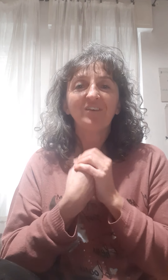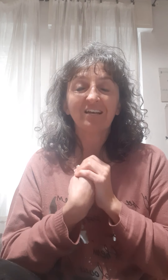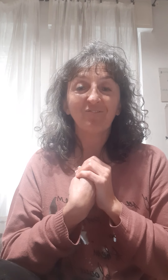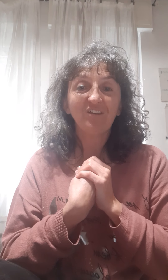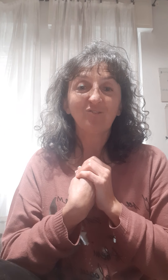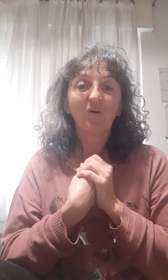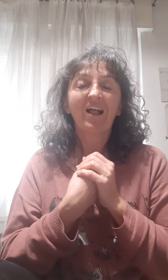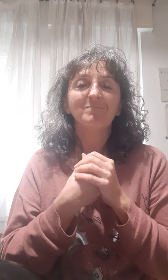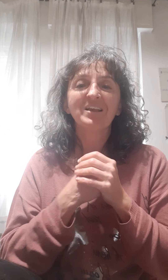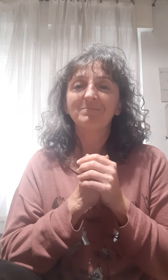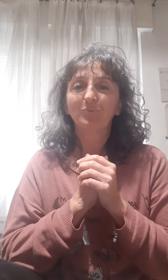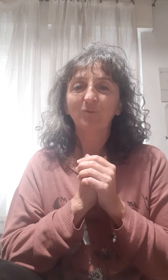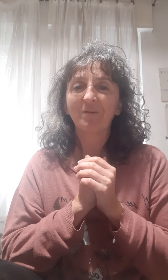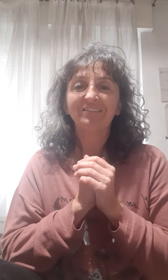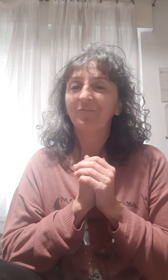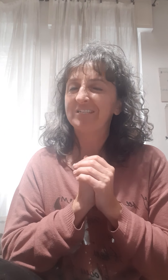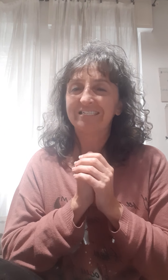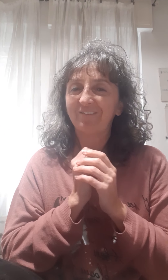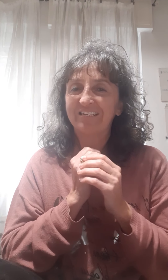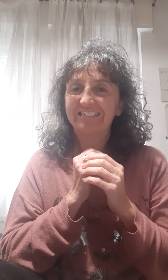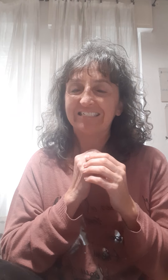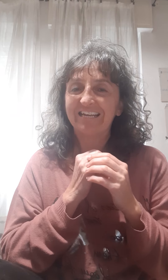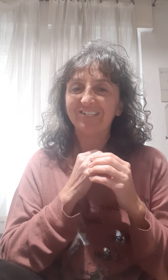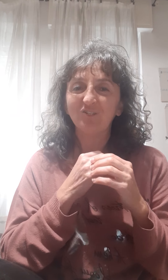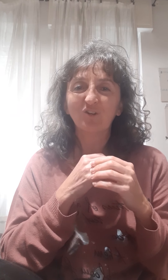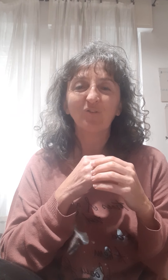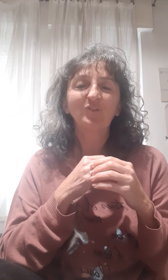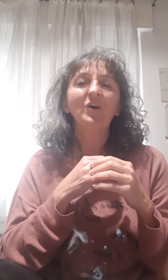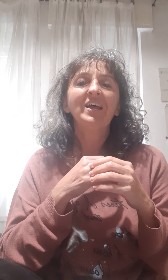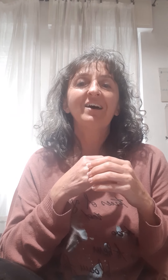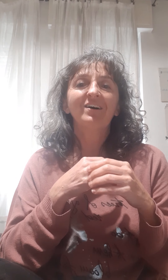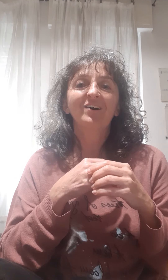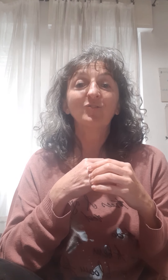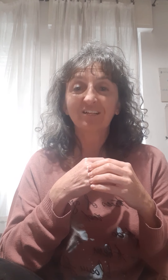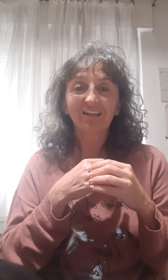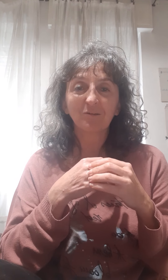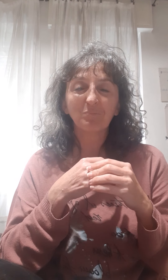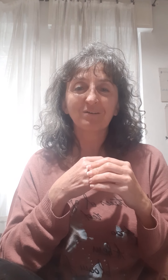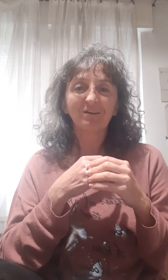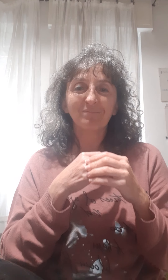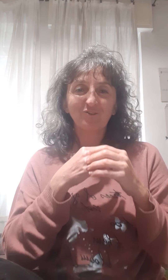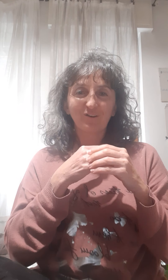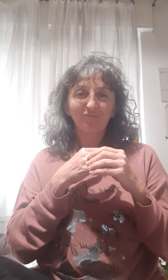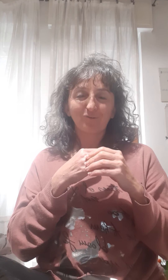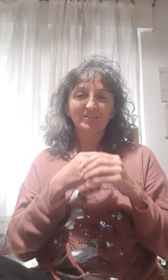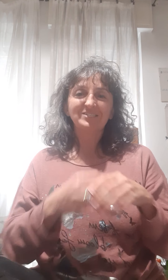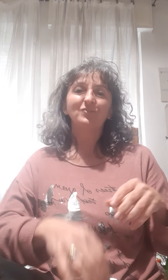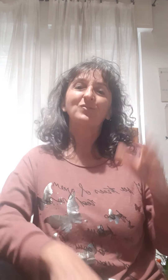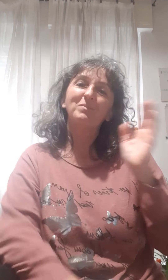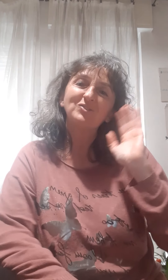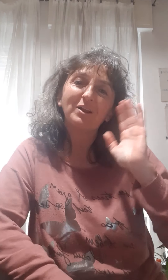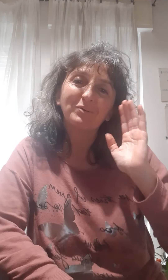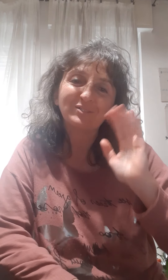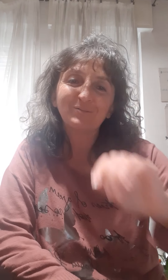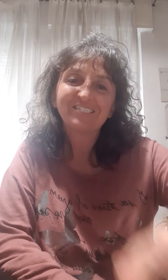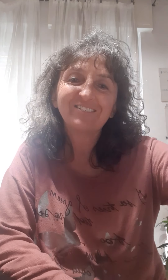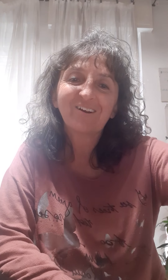vi invito ai miei appuntamenti fissi al venerdì alle 18, contattatemi per maggiori informazioni. Un abbraccio alla prossima, ciao ciao!